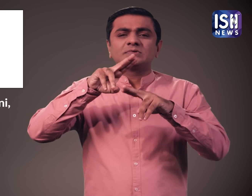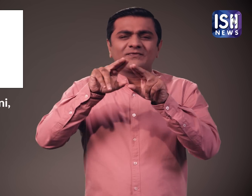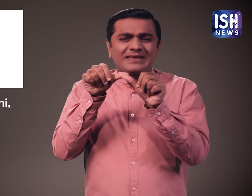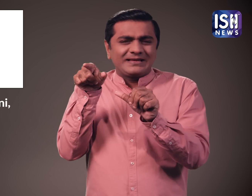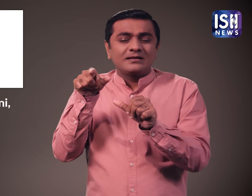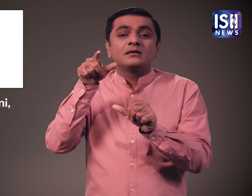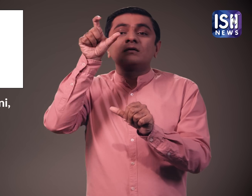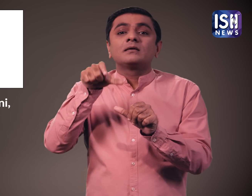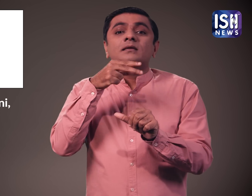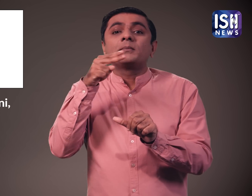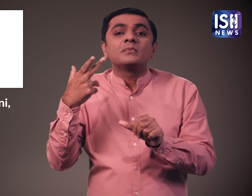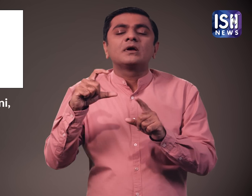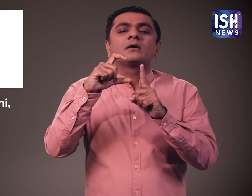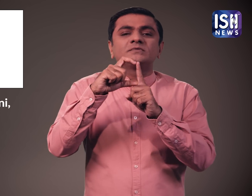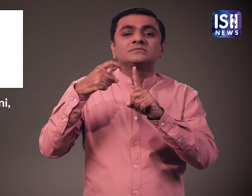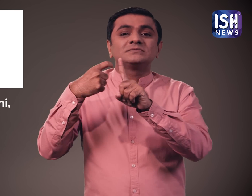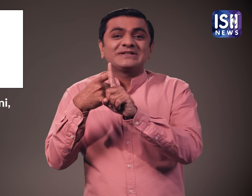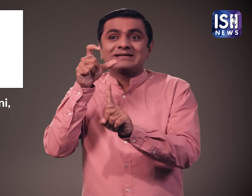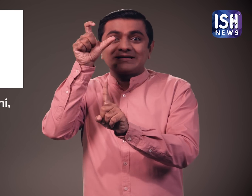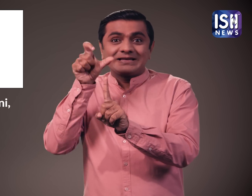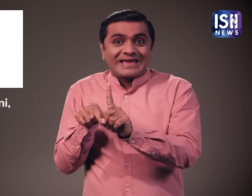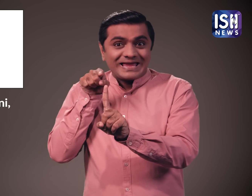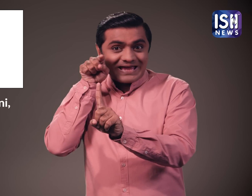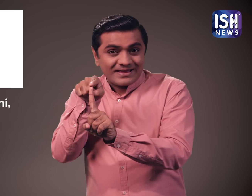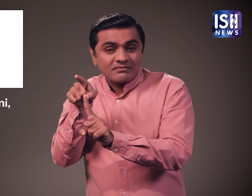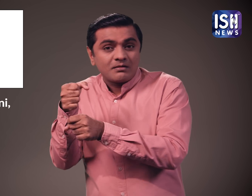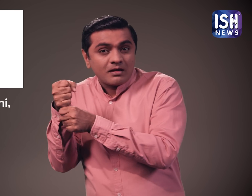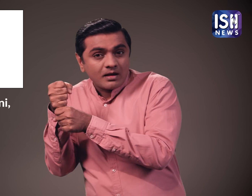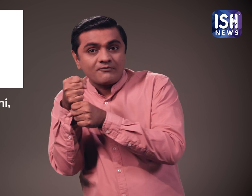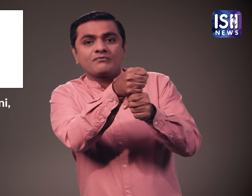CFA दिव्यांशू केसरवानी ने उपहार में दी है।